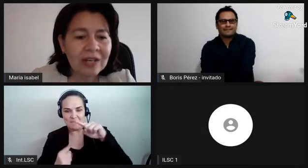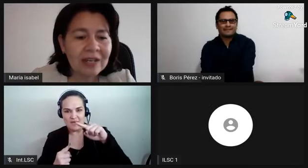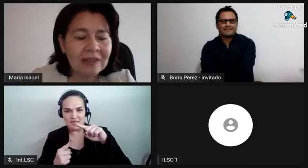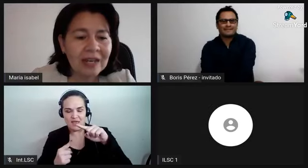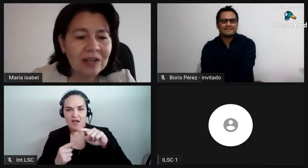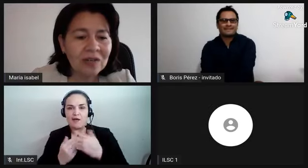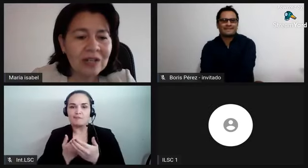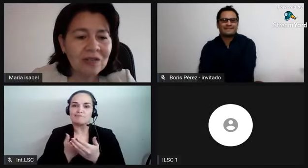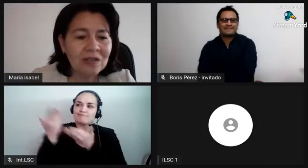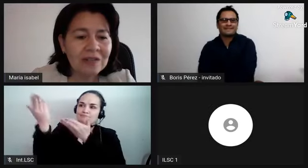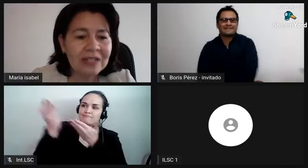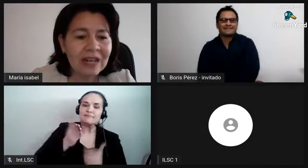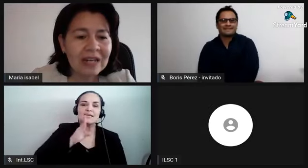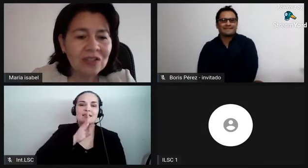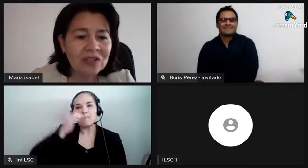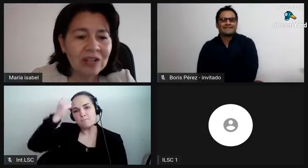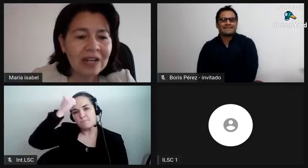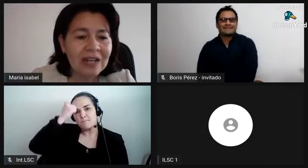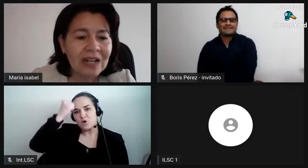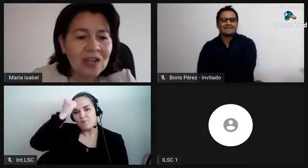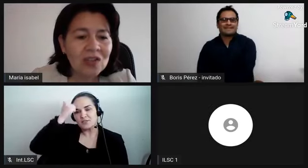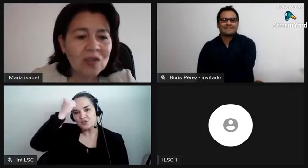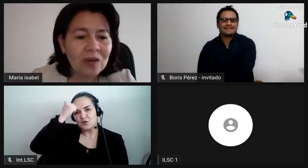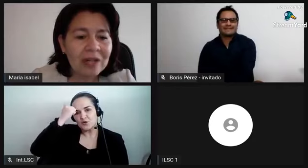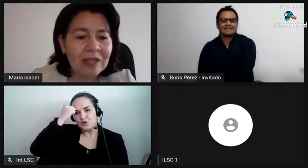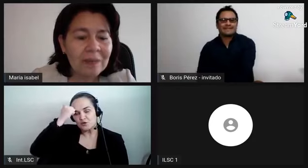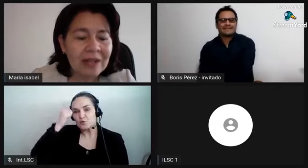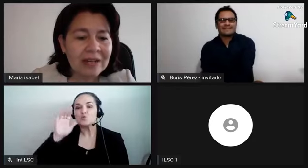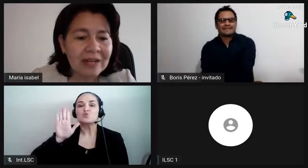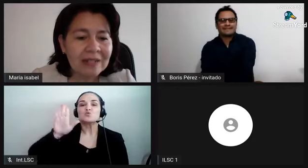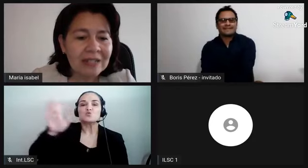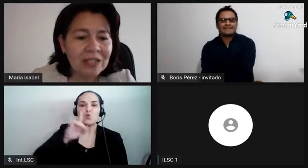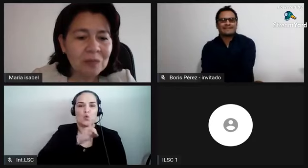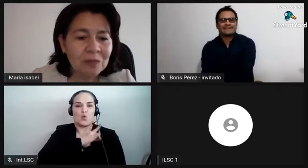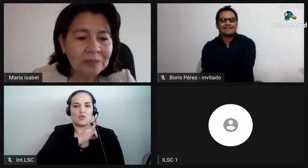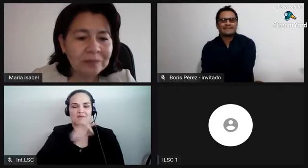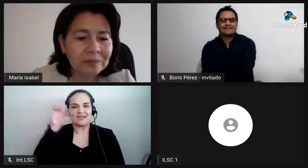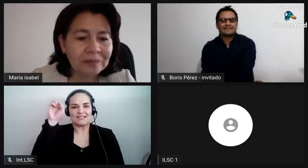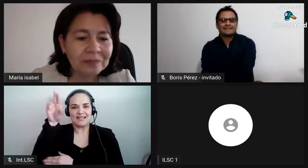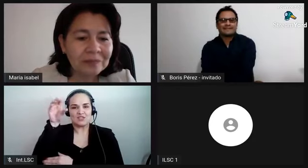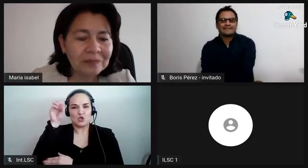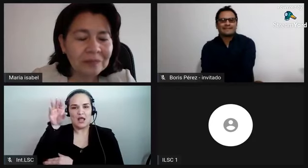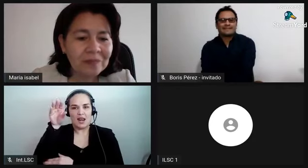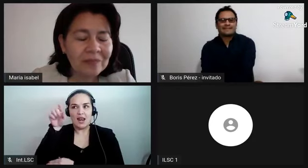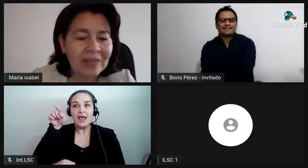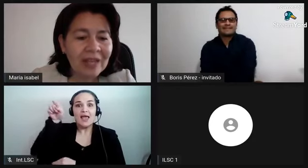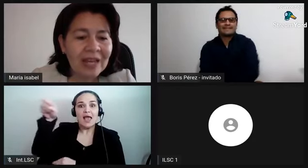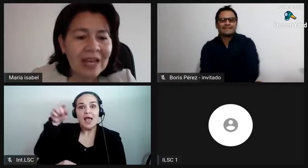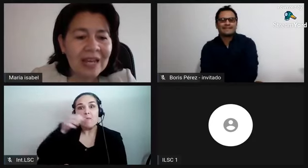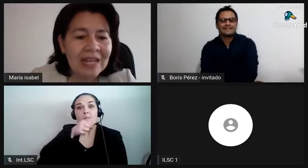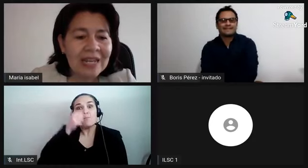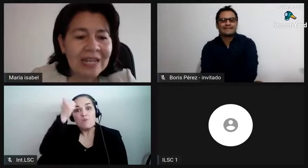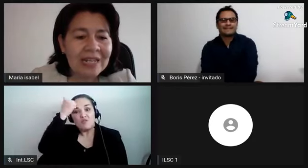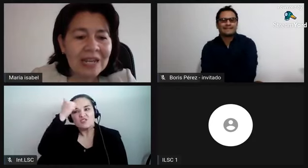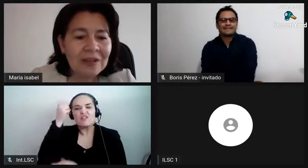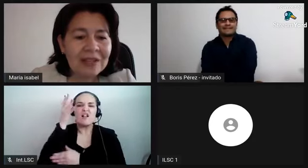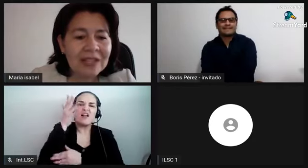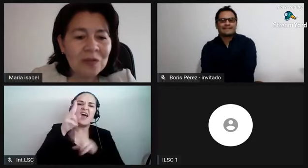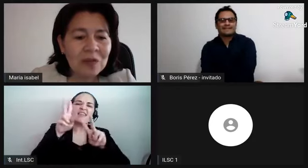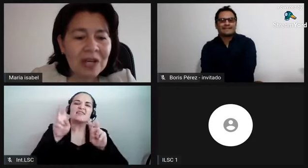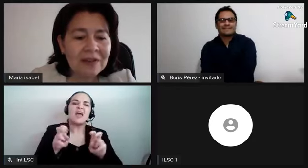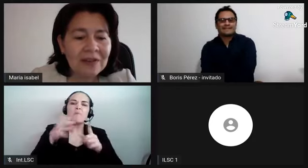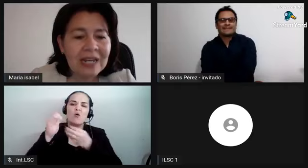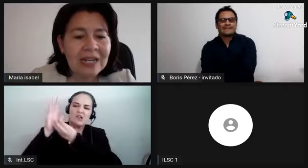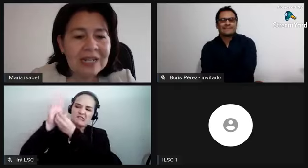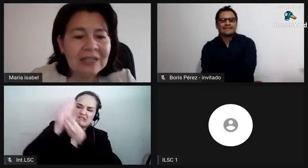óscar pintero de la universidad nacional sobre el tema de racismo y el día